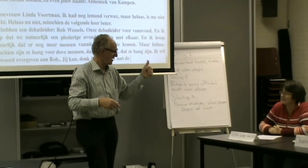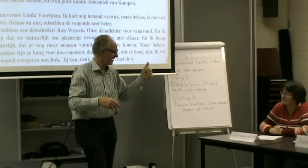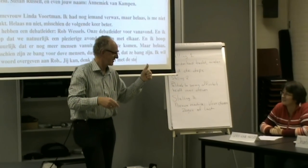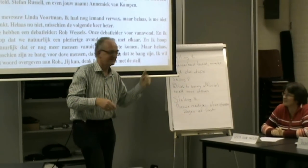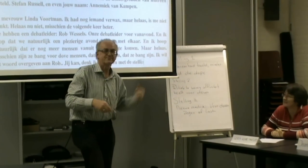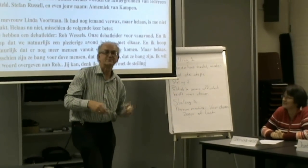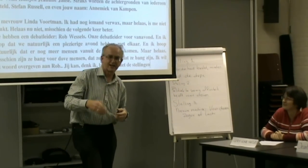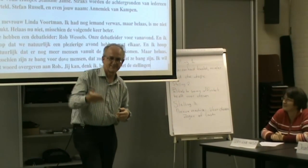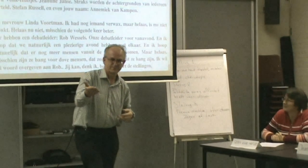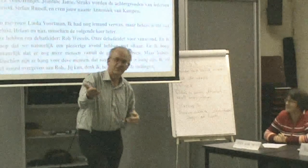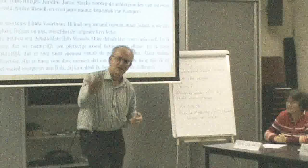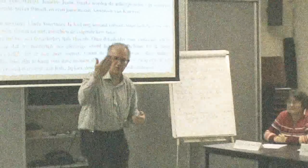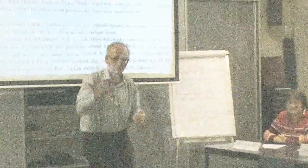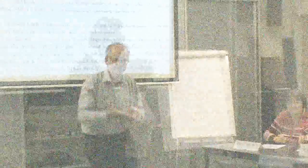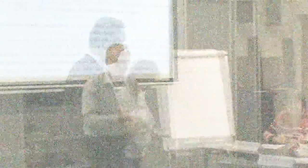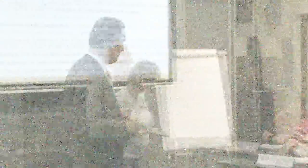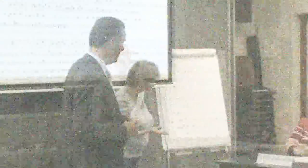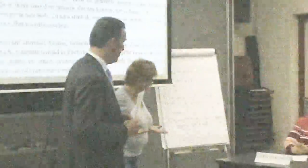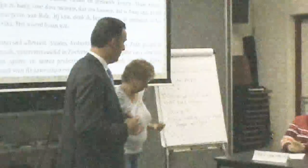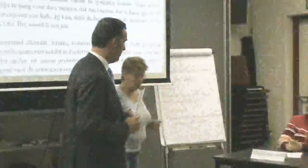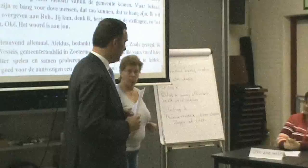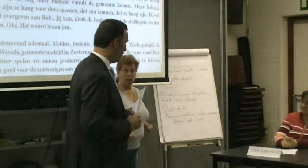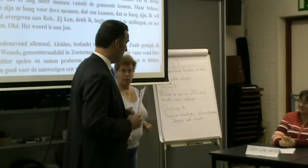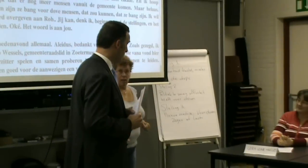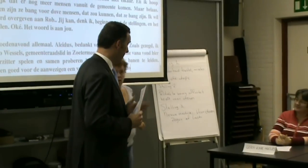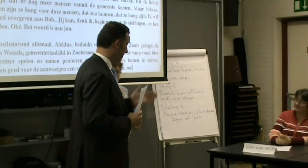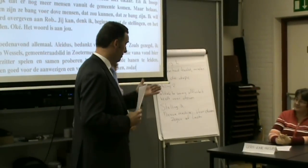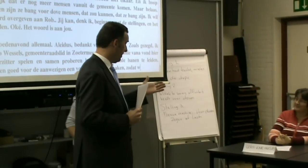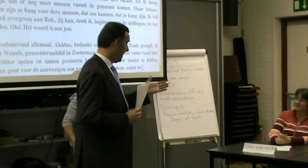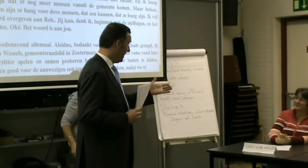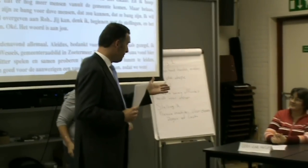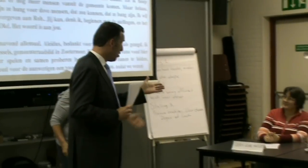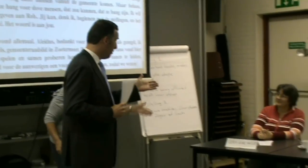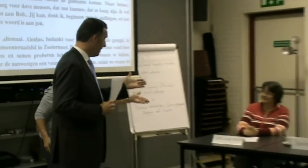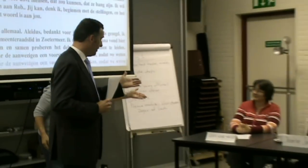voorstellingen. Zou ik bij Gerra Hoog beginnen?